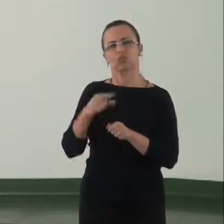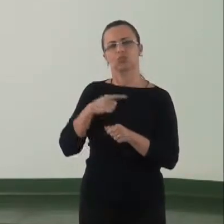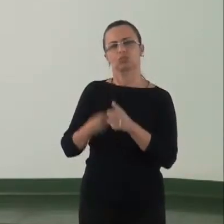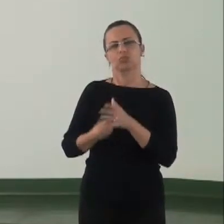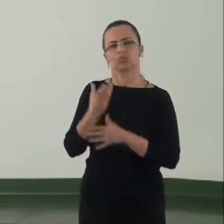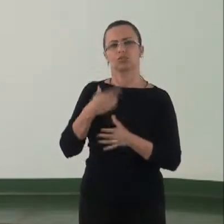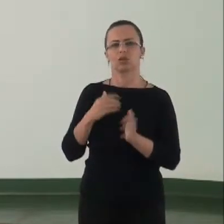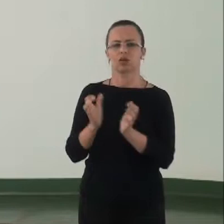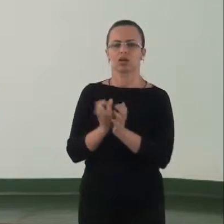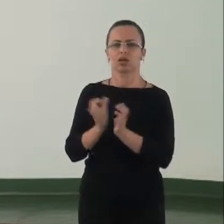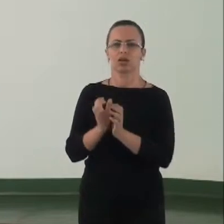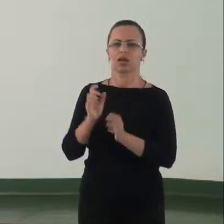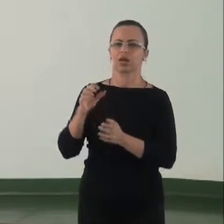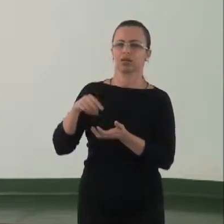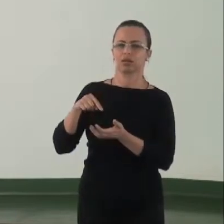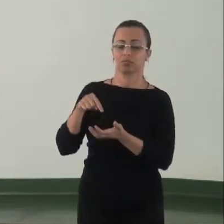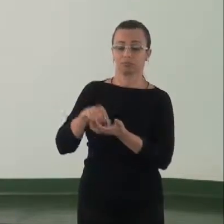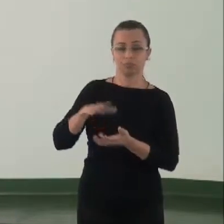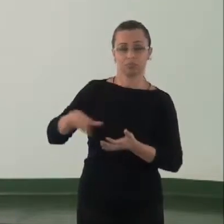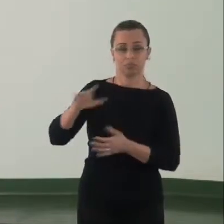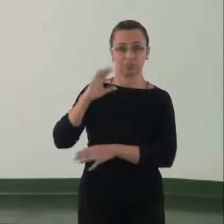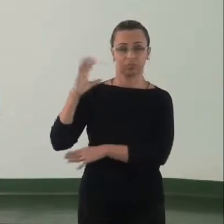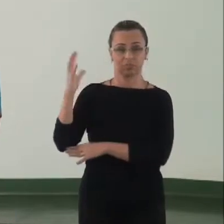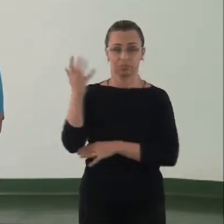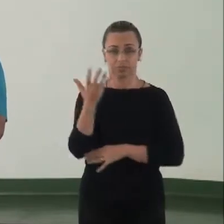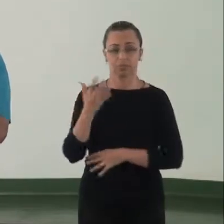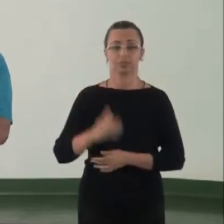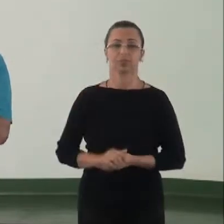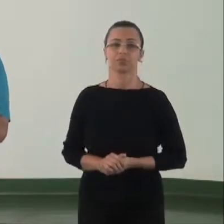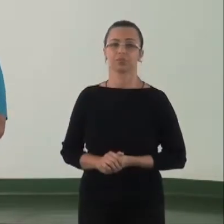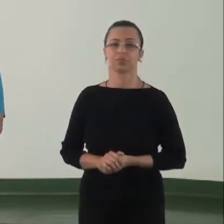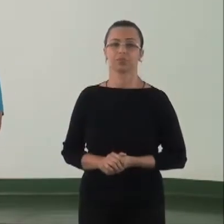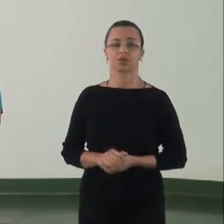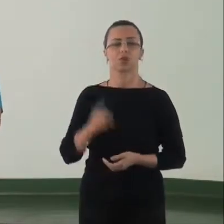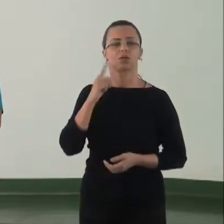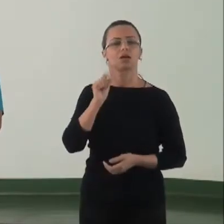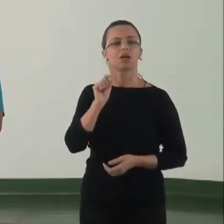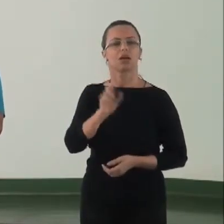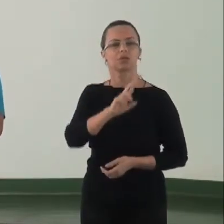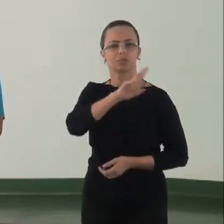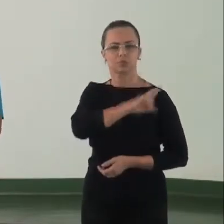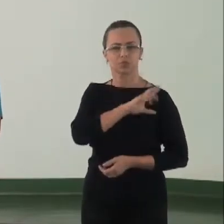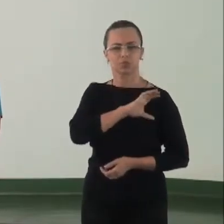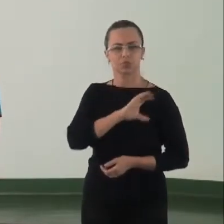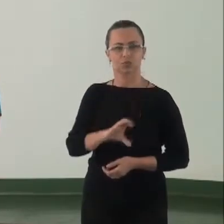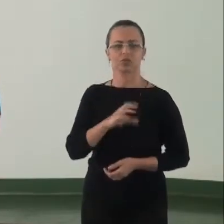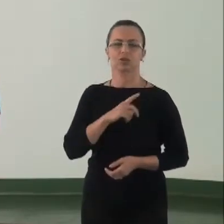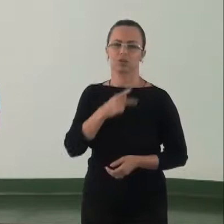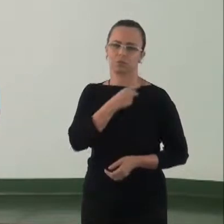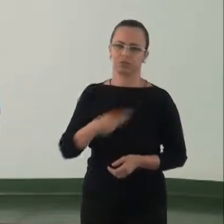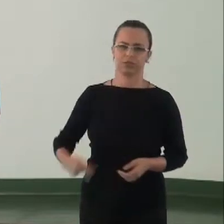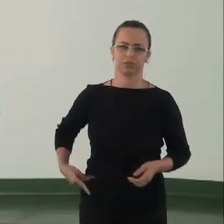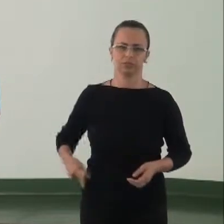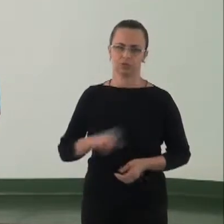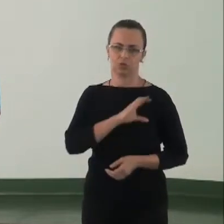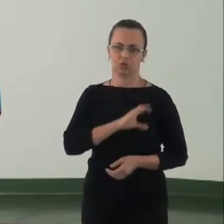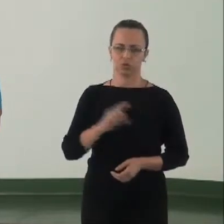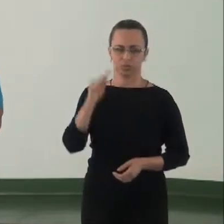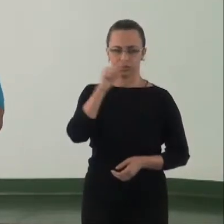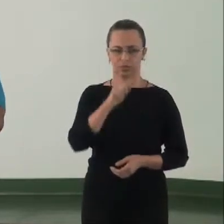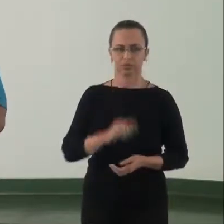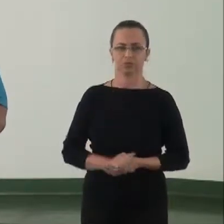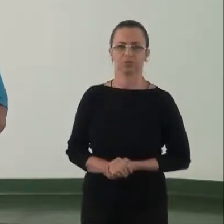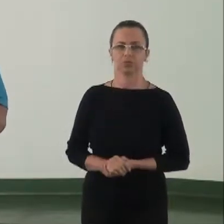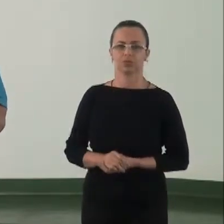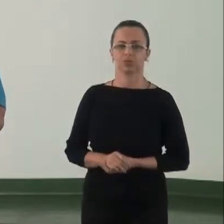Nacional de Agroecologia e Produção Orgânica, a CNAPO, sobre coordenação do Gabinete da Presidência da República. Esse